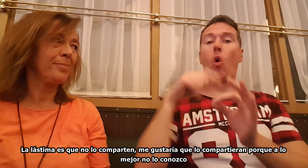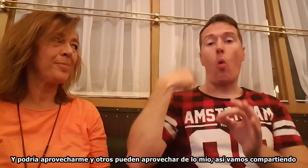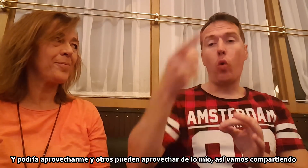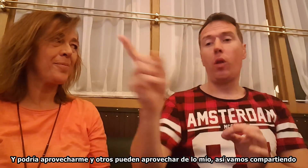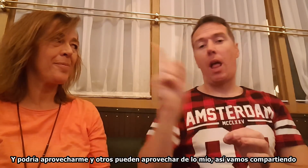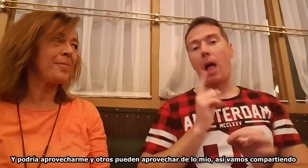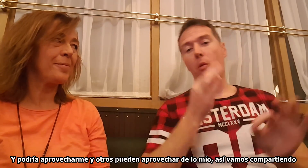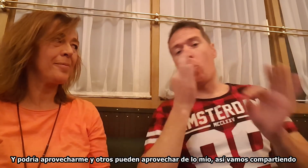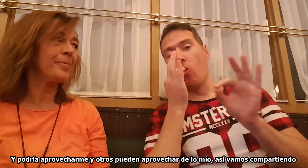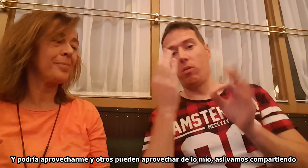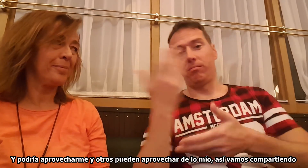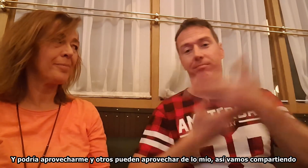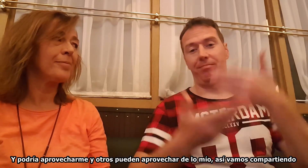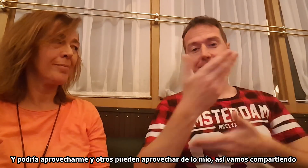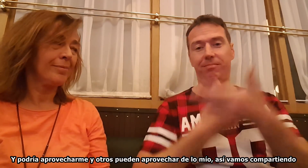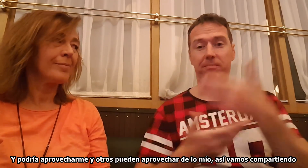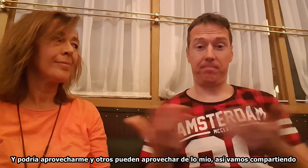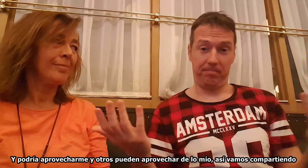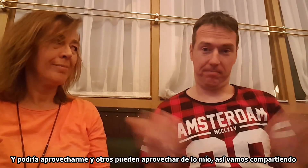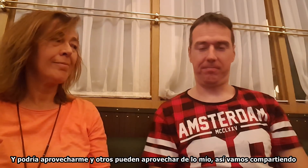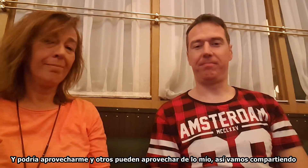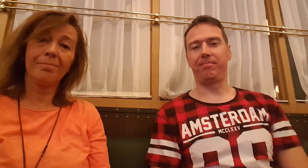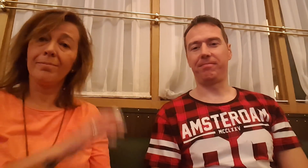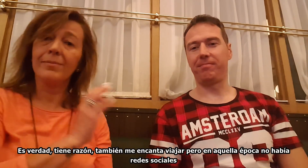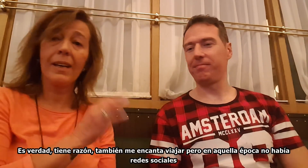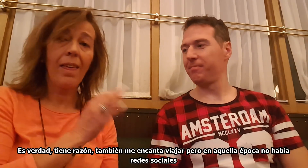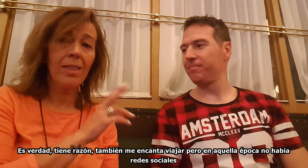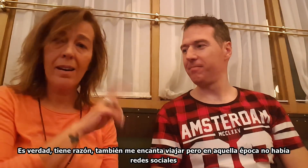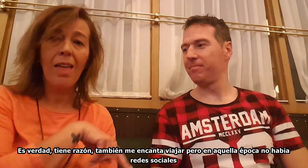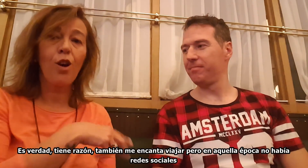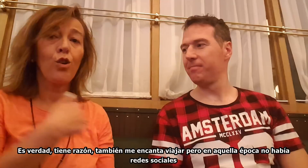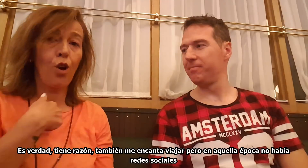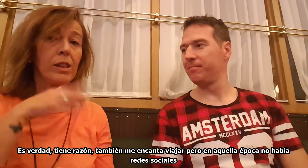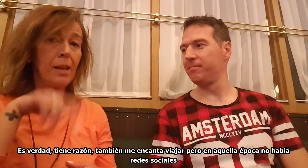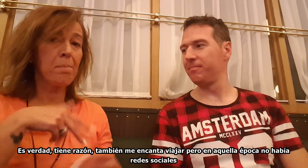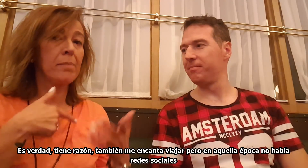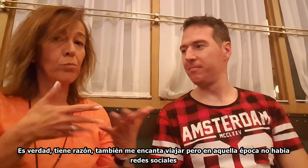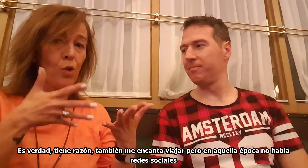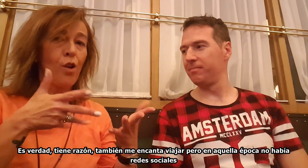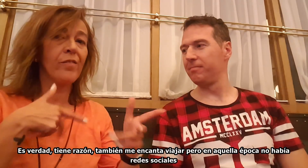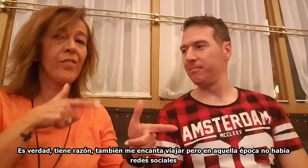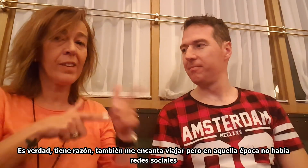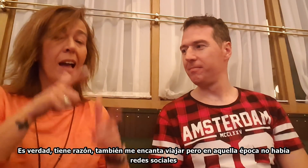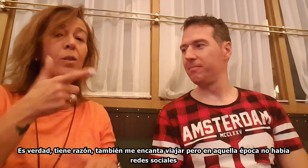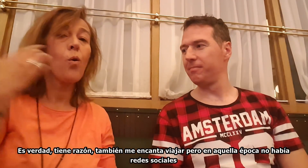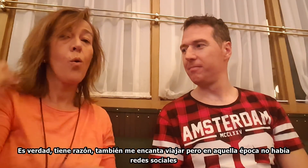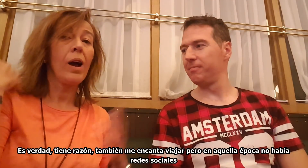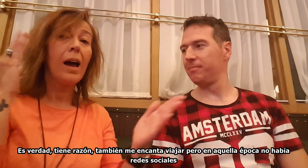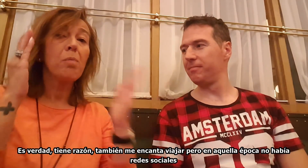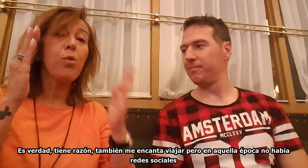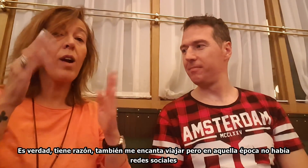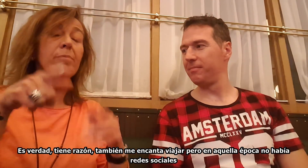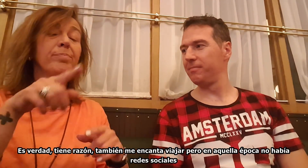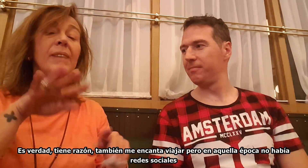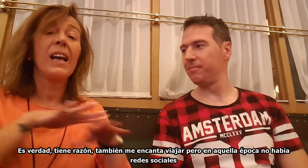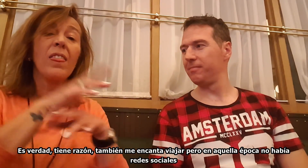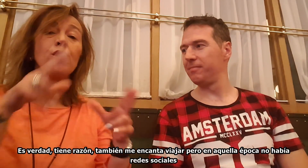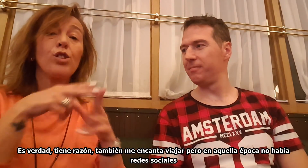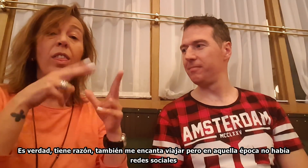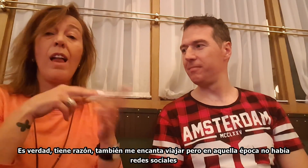y otros pueden aprovecharse de lo mío. Así vamos compartiendo. Es verdad. Tienes razón. También me encanta viajar. Pero en aquella época no había redes